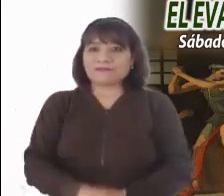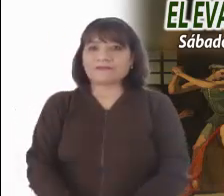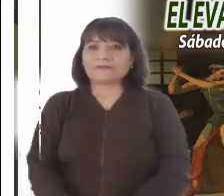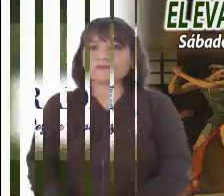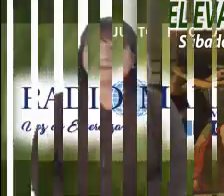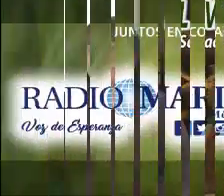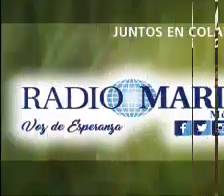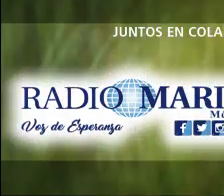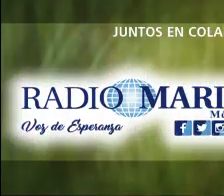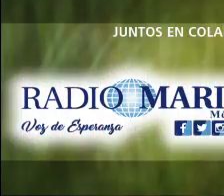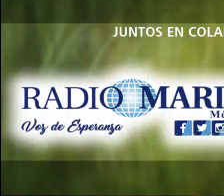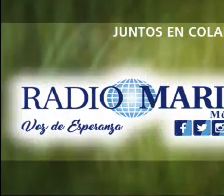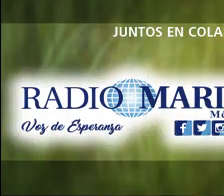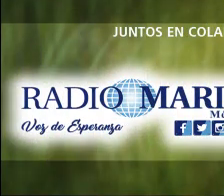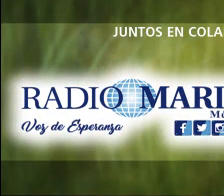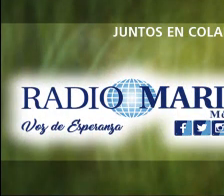Espíritu Santo.